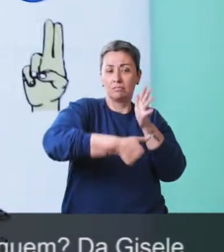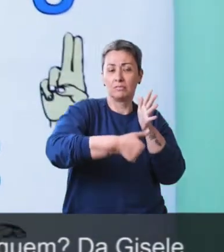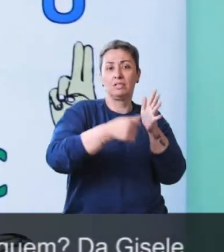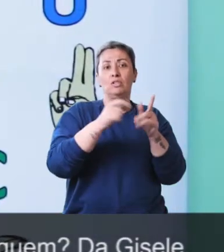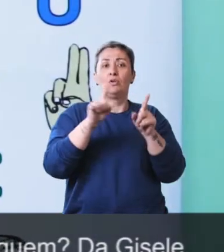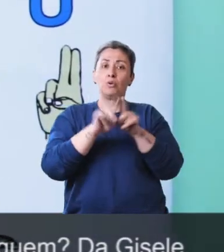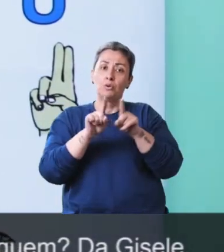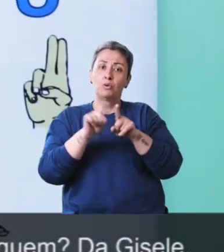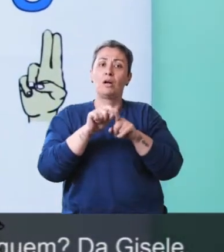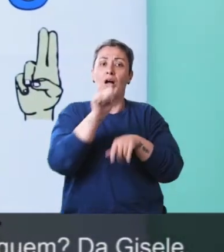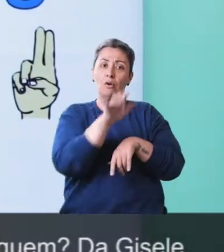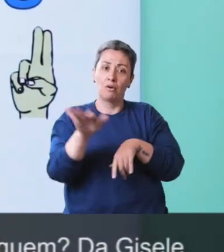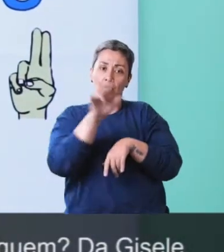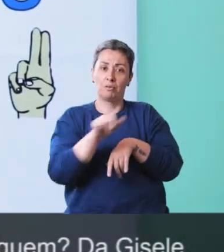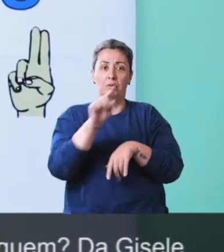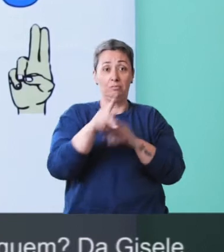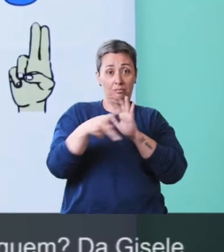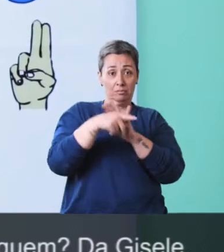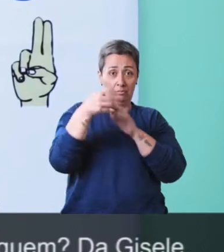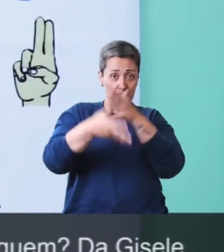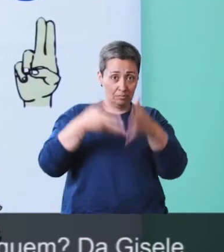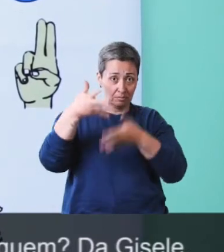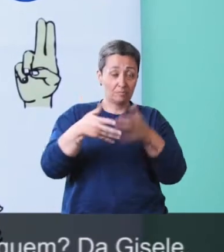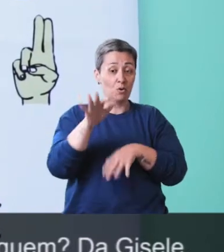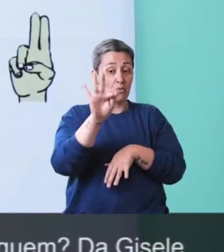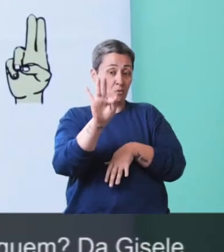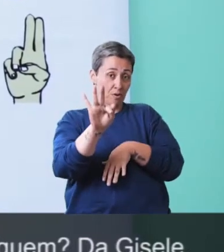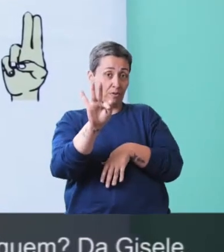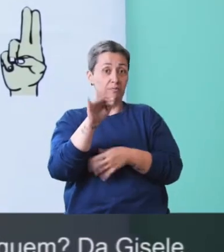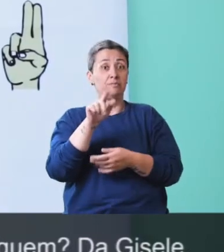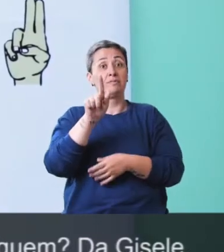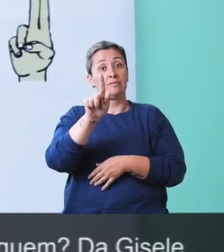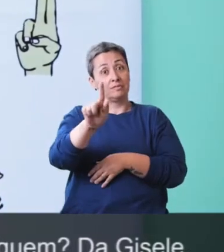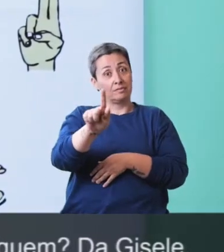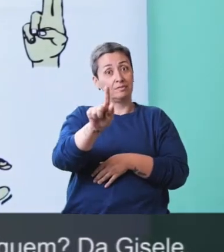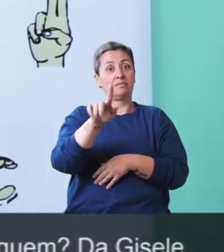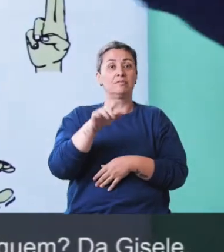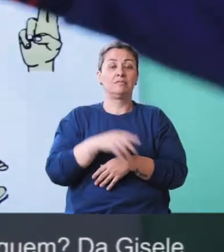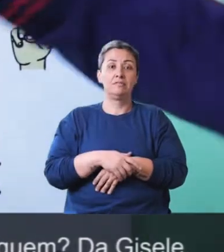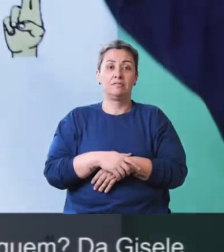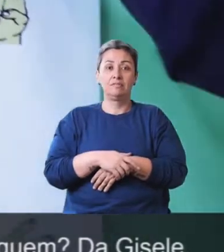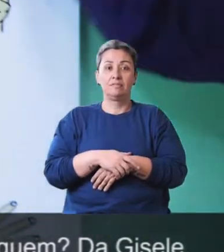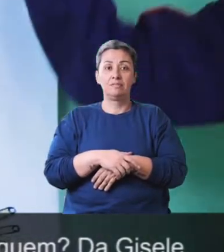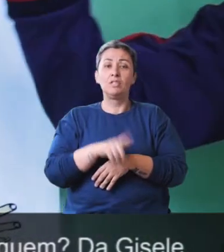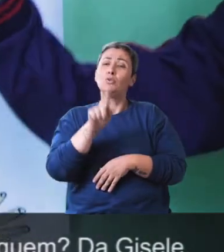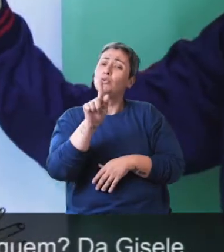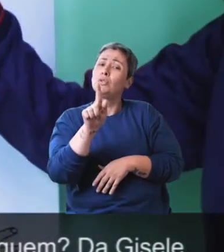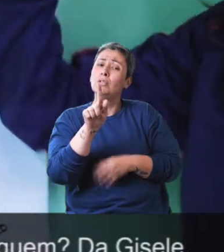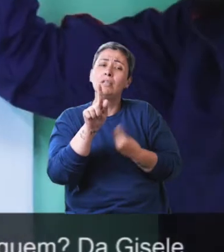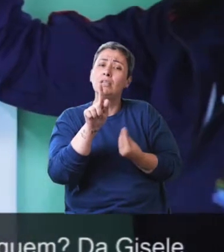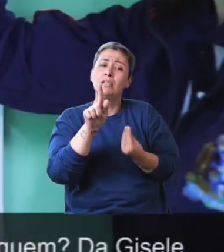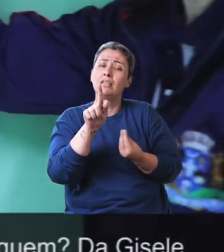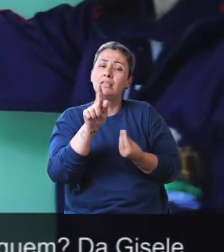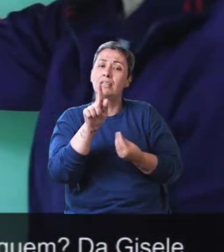mãos do alfabeto manual. F, G, o